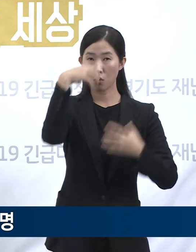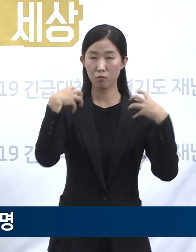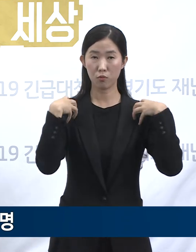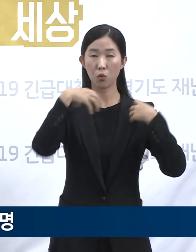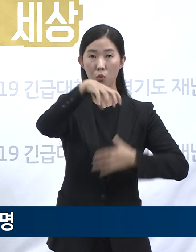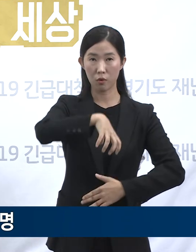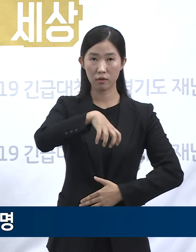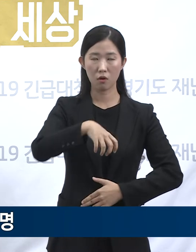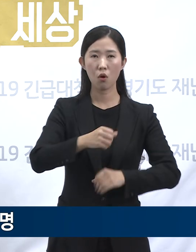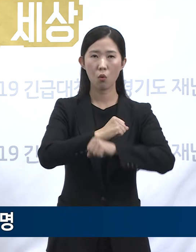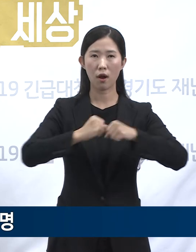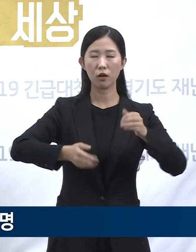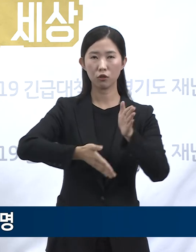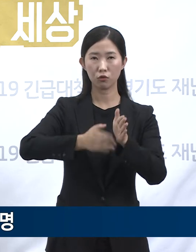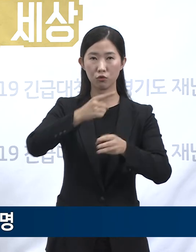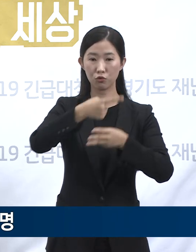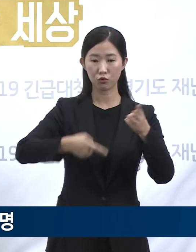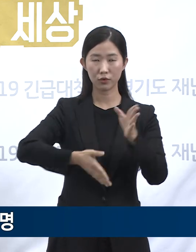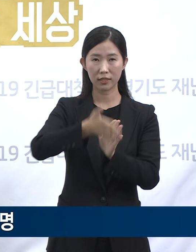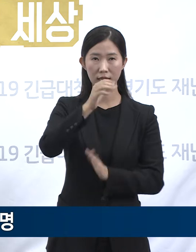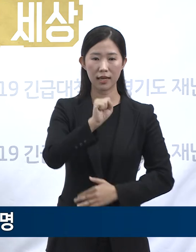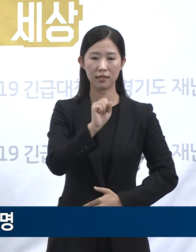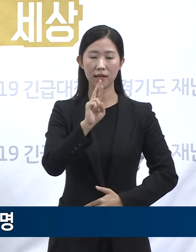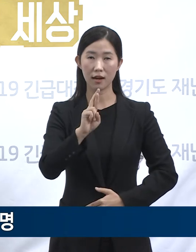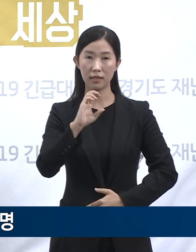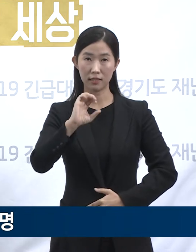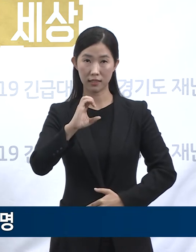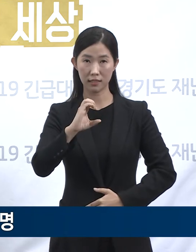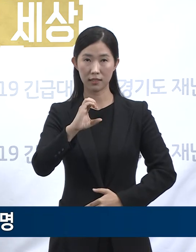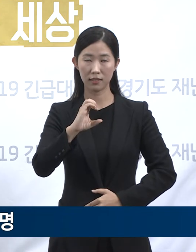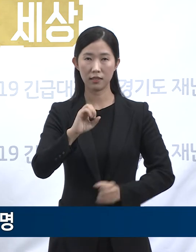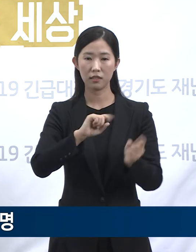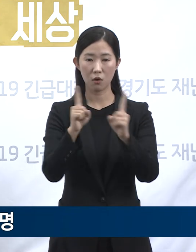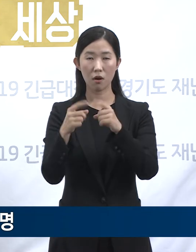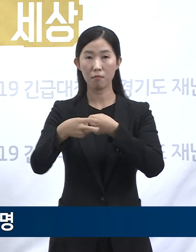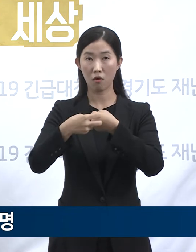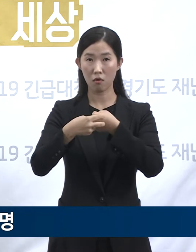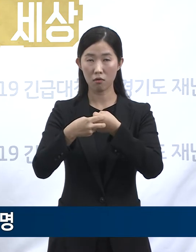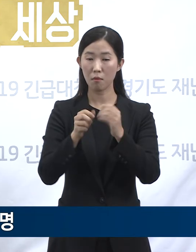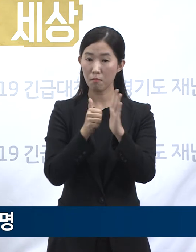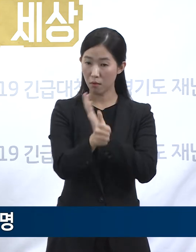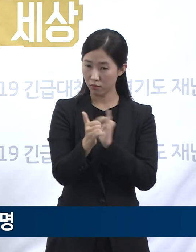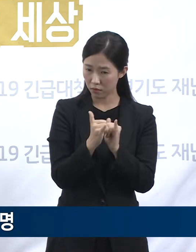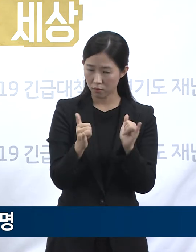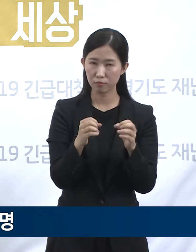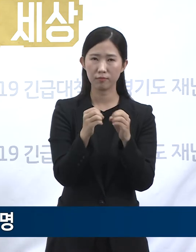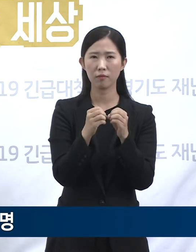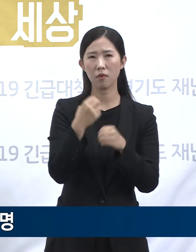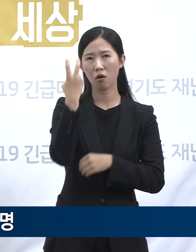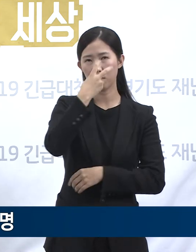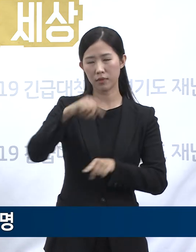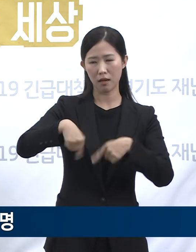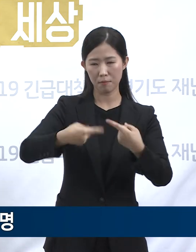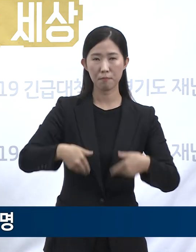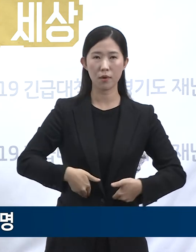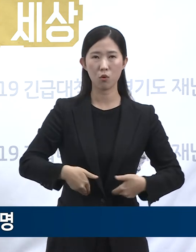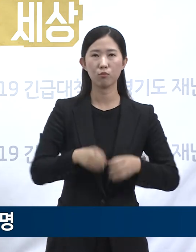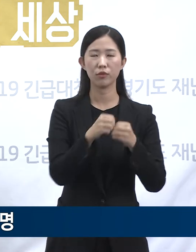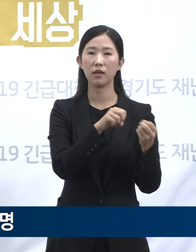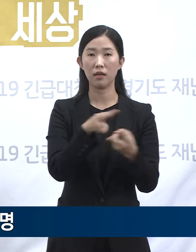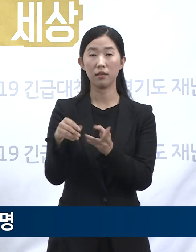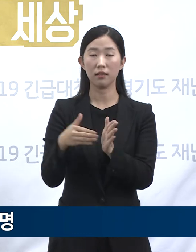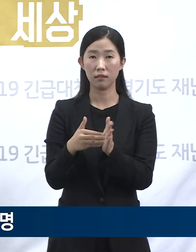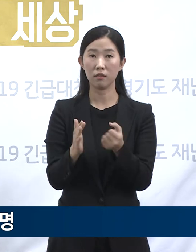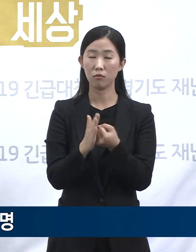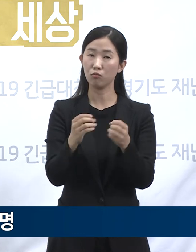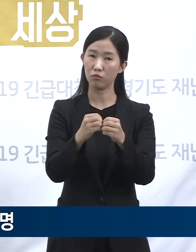광주시 SRC 재활병원 방문자들에 대해 검사 안내 문자를 발송하였으니 문자를 받으시거나 혹은 그에